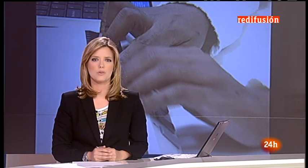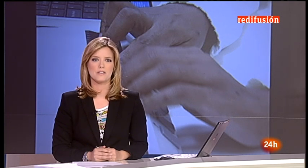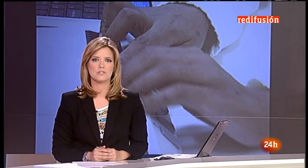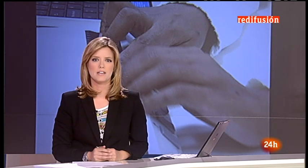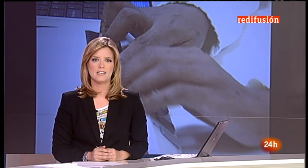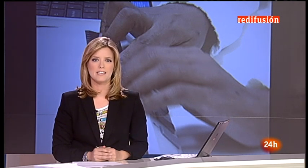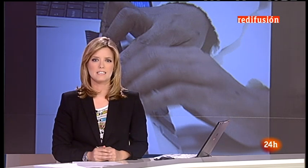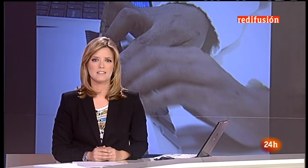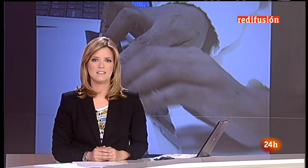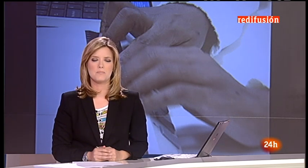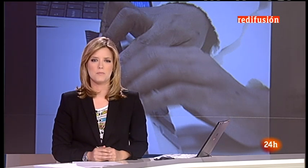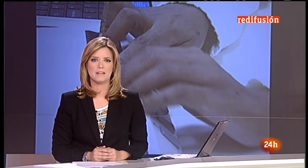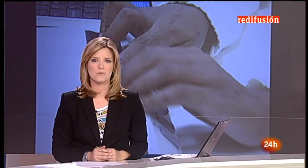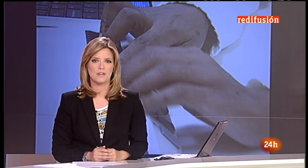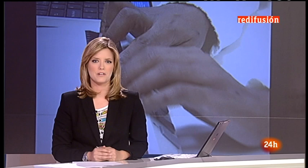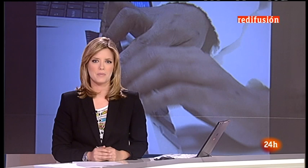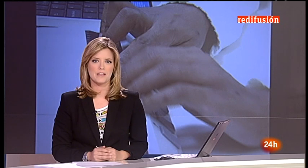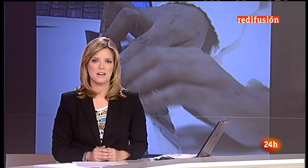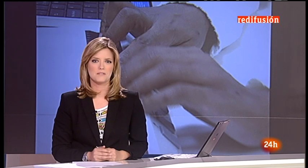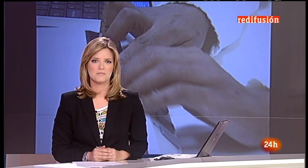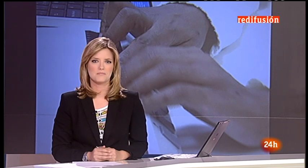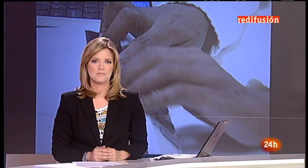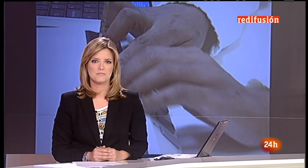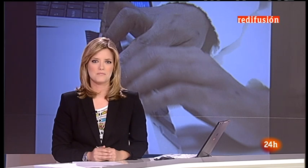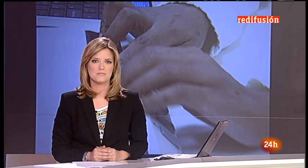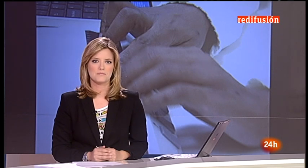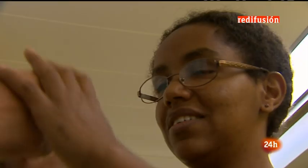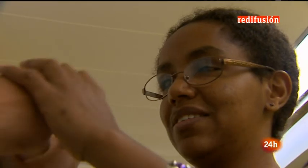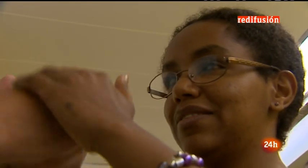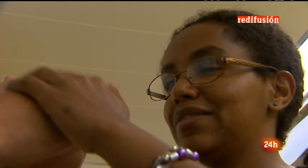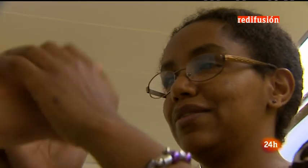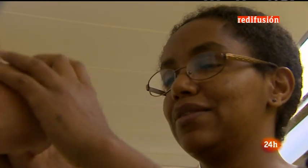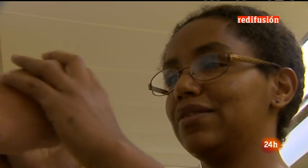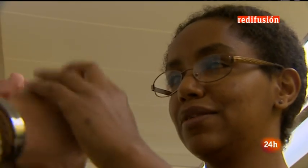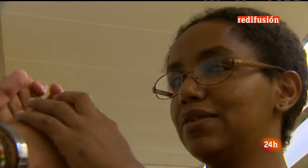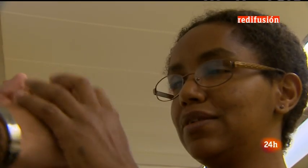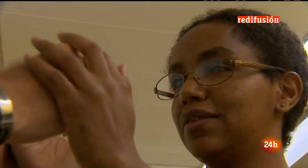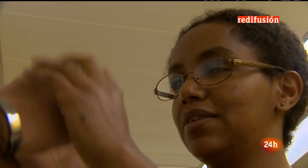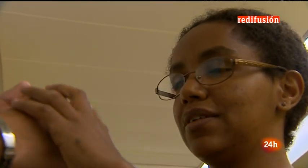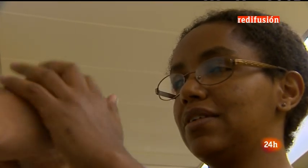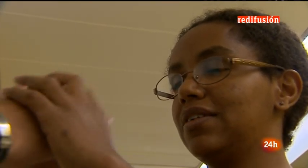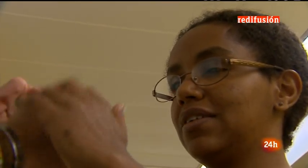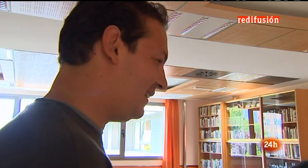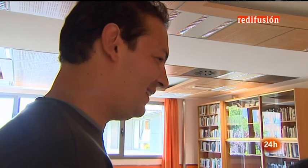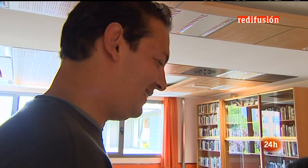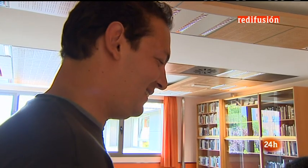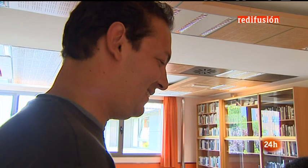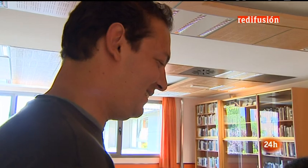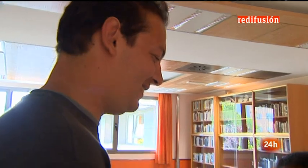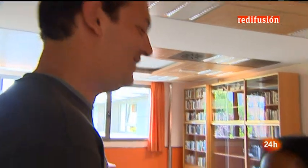años y es diplomada en educación especial. La suya es una historia de superación desde que nació. Yenet es